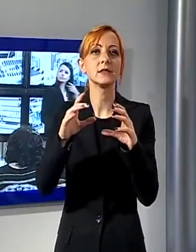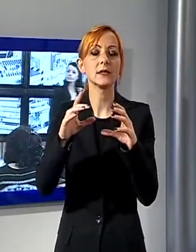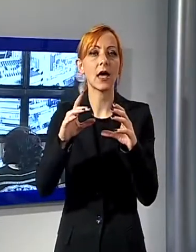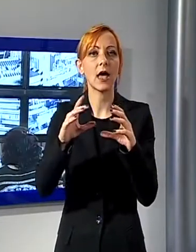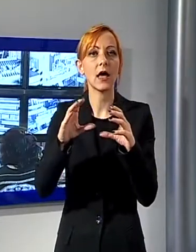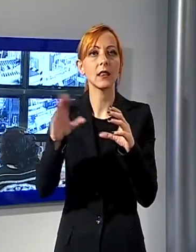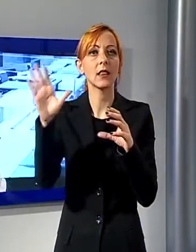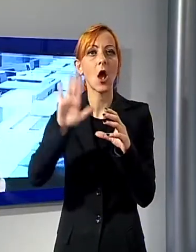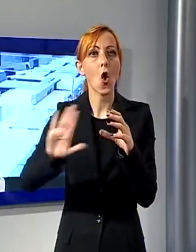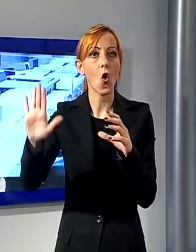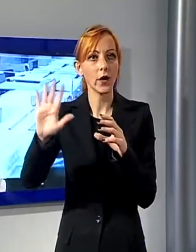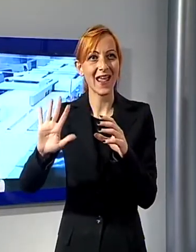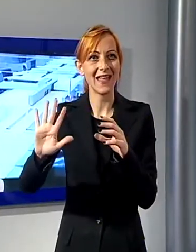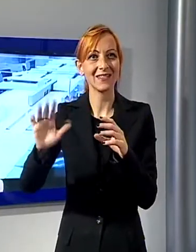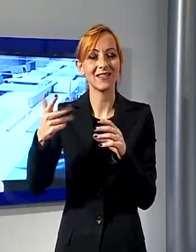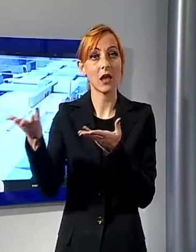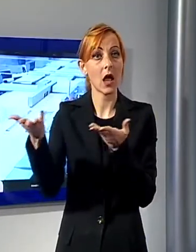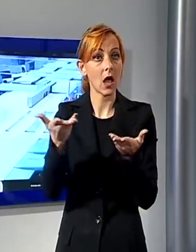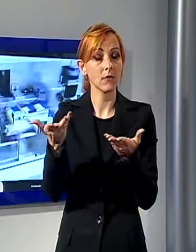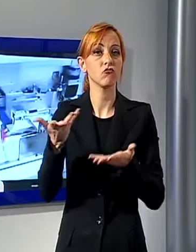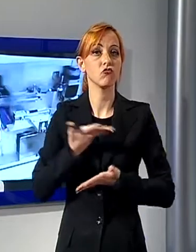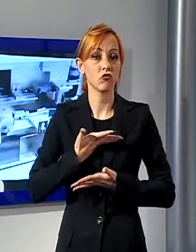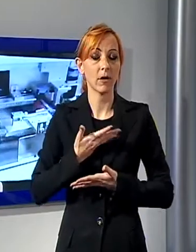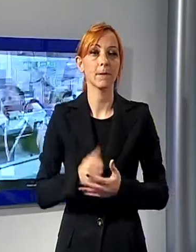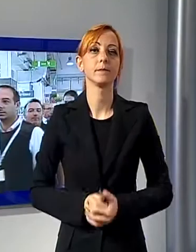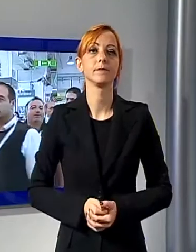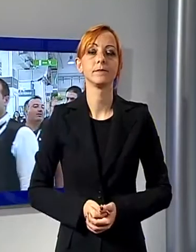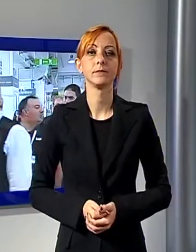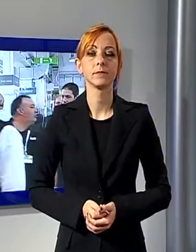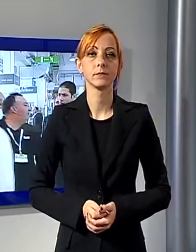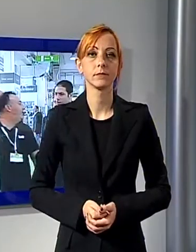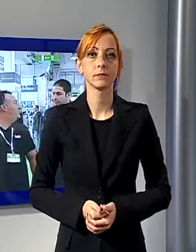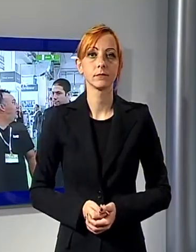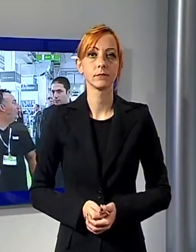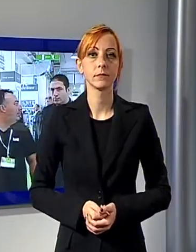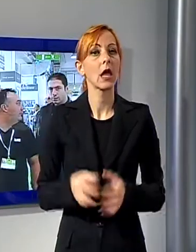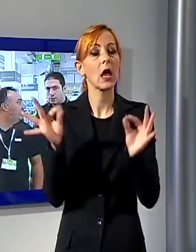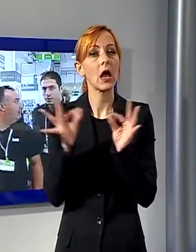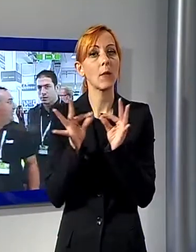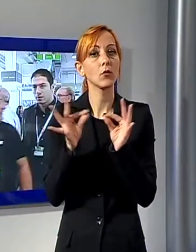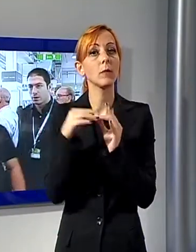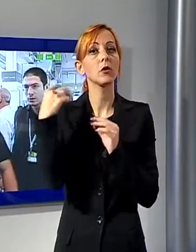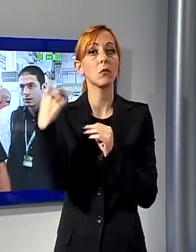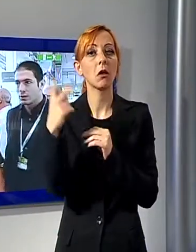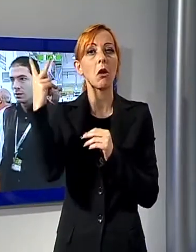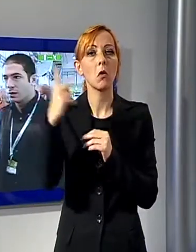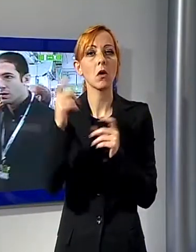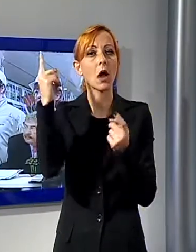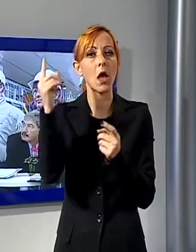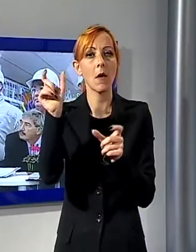alle 7 di questa. Una tre giorni che vedrà a Lucca la presenza di partecipanti altamente qualificati. Basti pensare che lo scorso